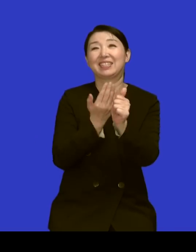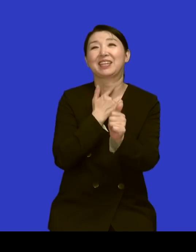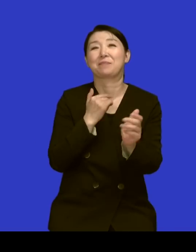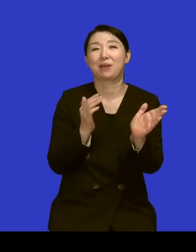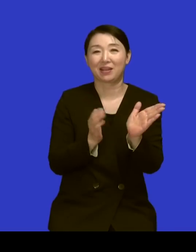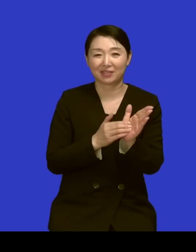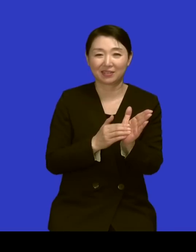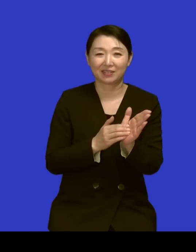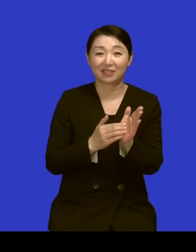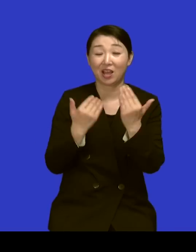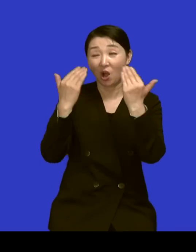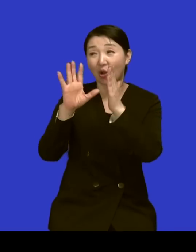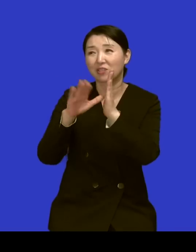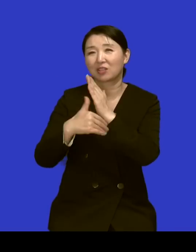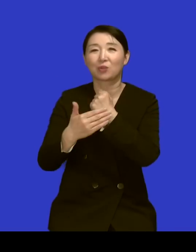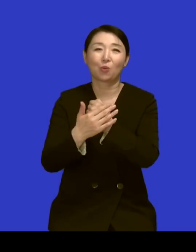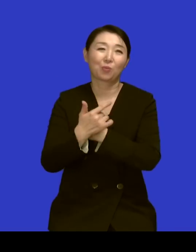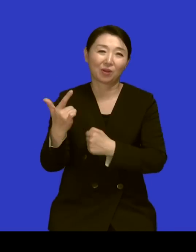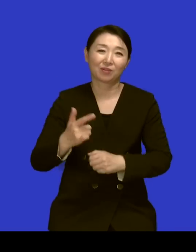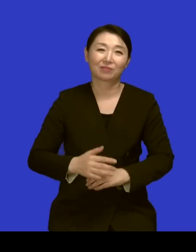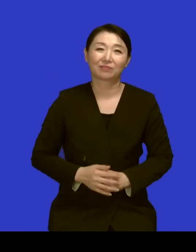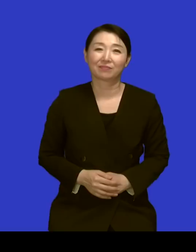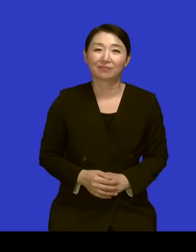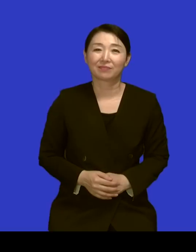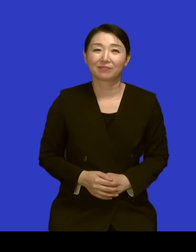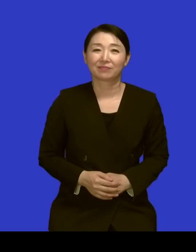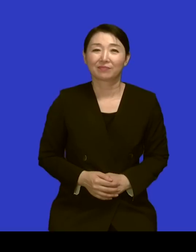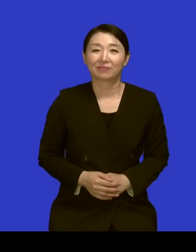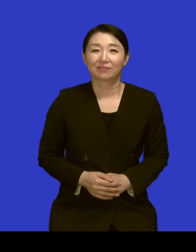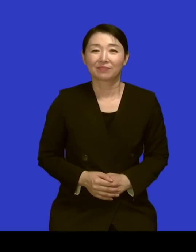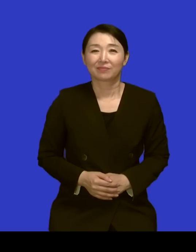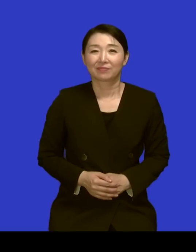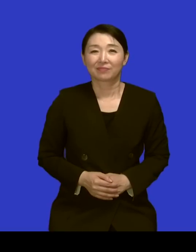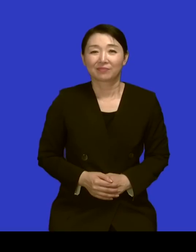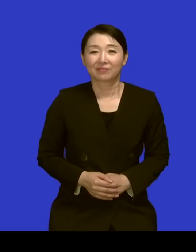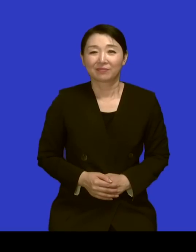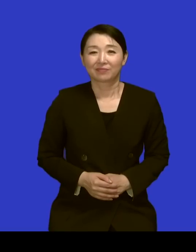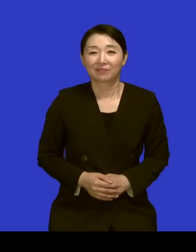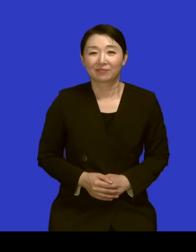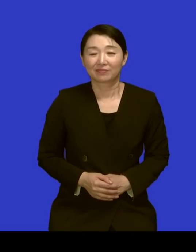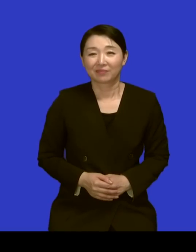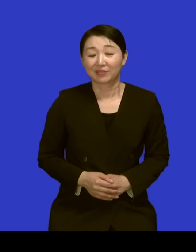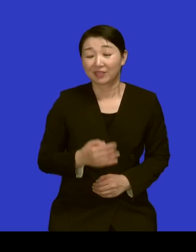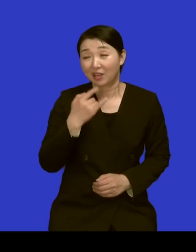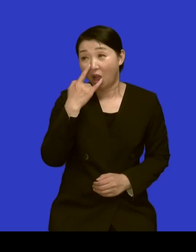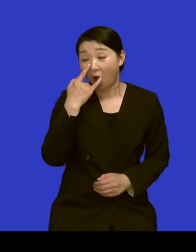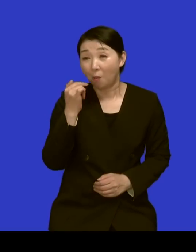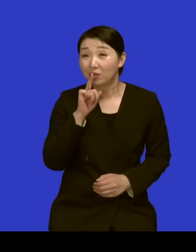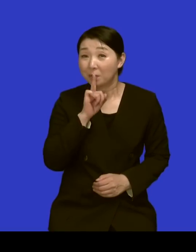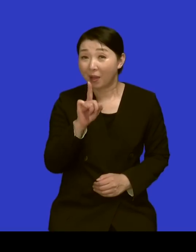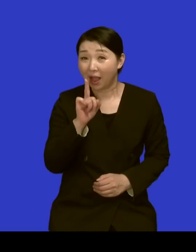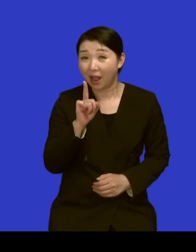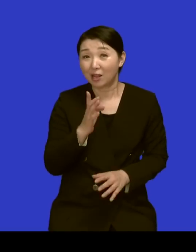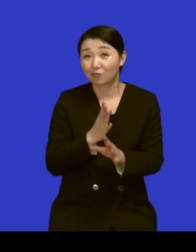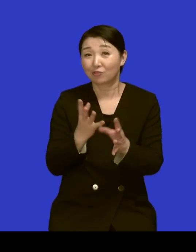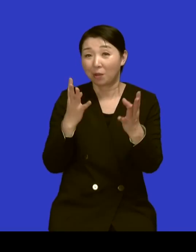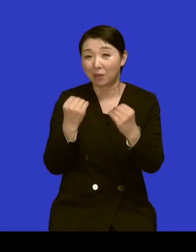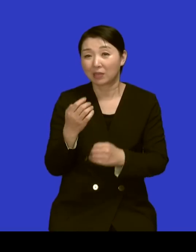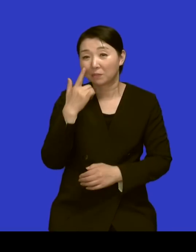되죠? 많이요 하 그렇구나 아니 지금 어머니 얘기는 계속 이제 말씀 중에 많이 나왔는데 네 아버님 아버님